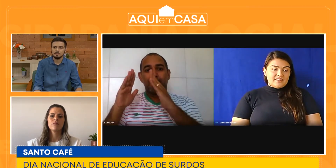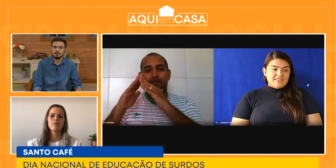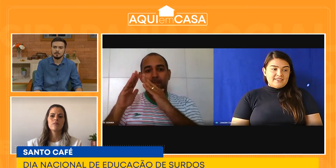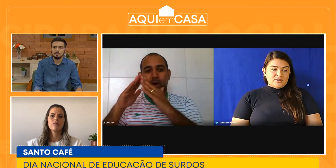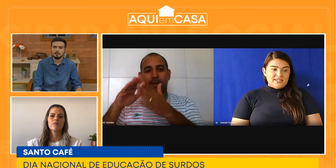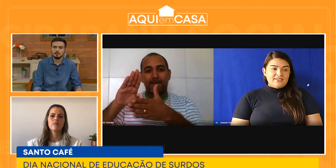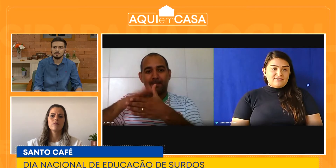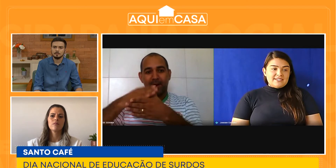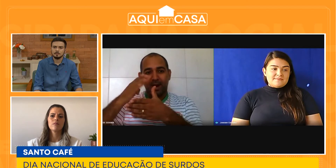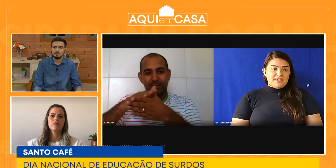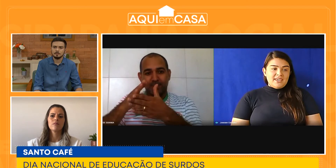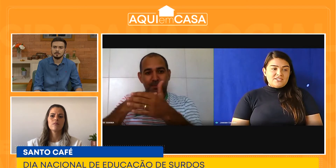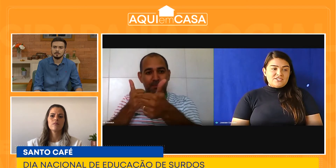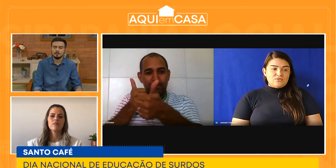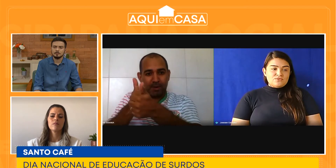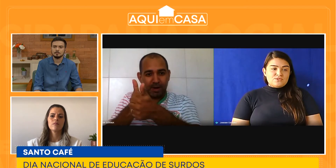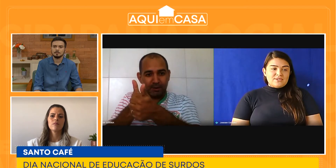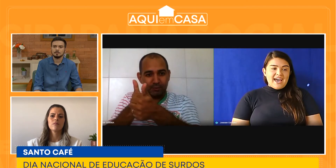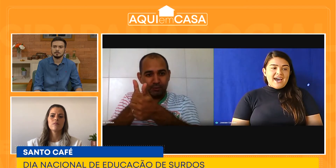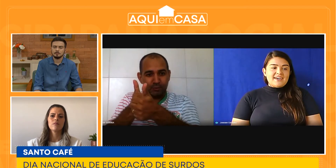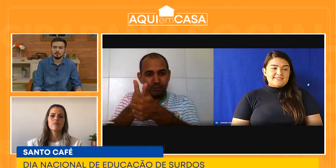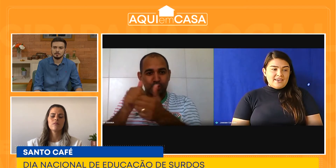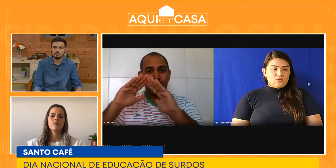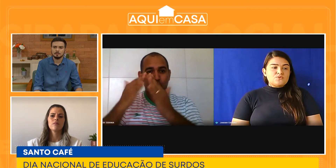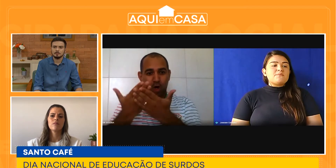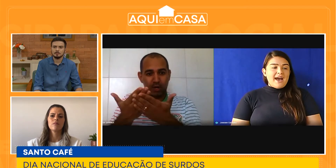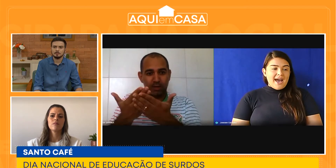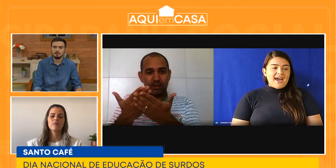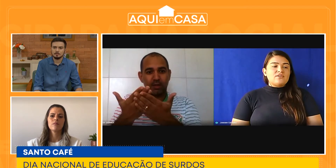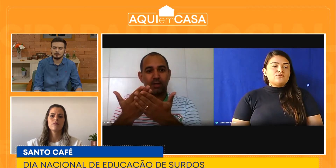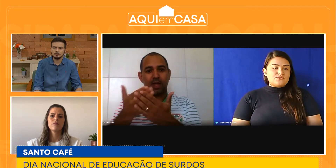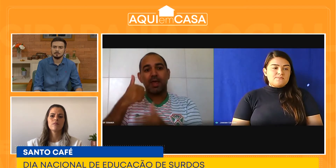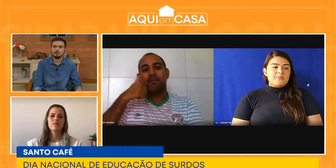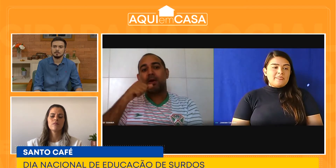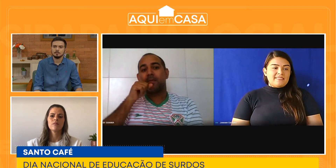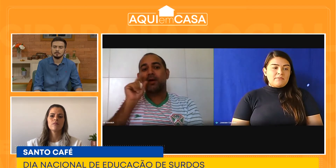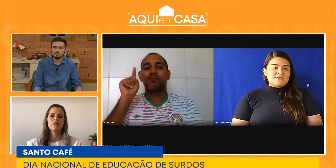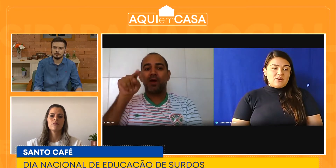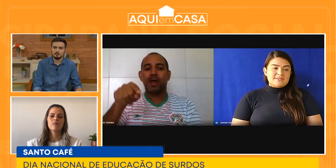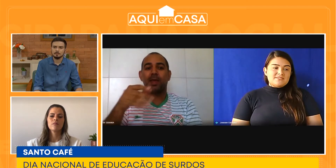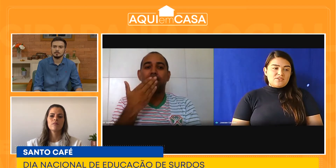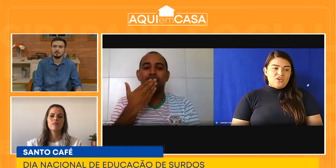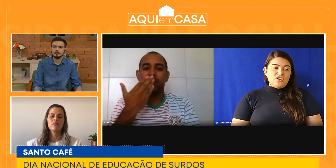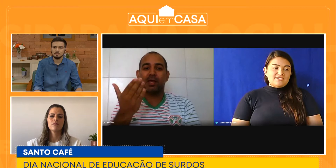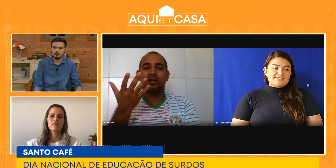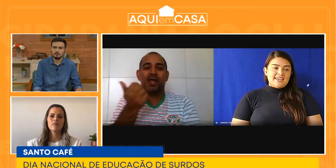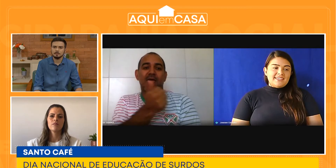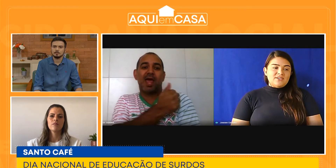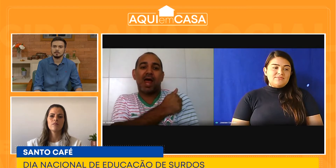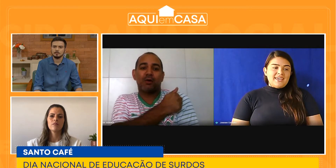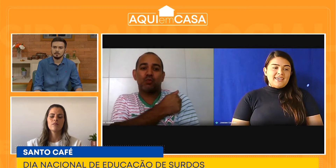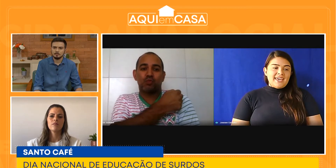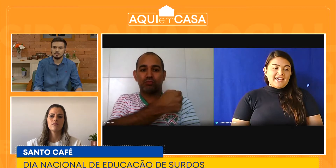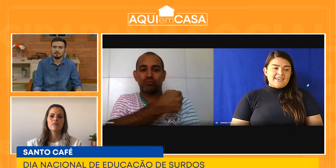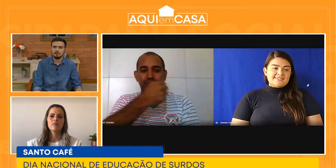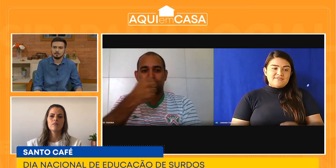então, né, infelizmente, em alguns lugares, em alguns bairros, temos algumas escolas, né, que não tem essa